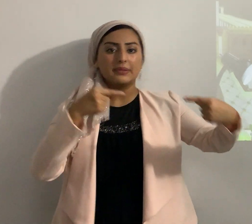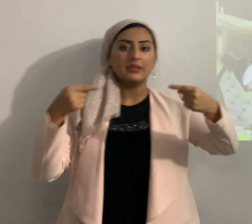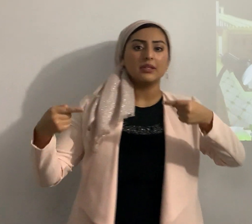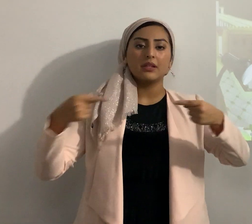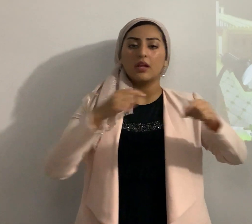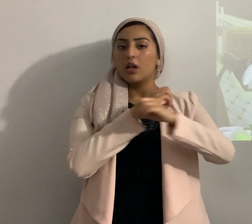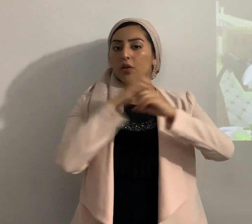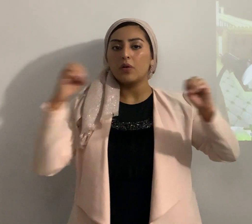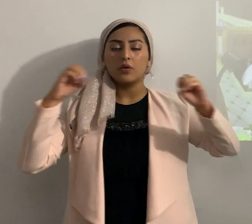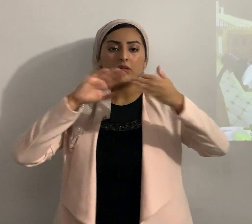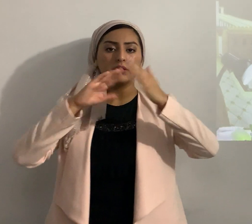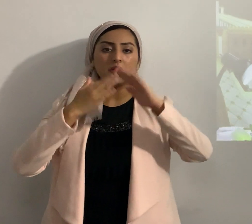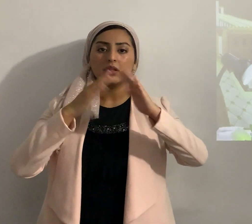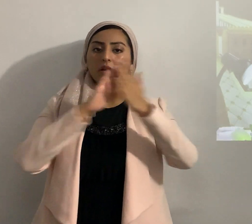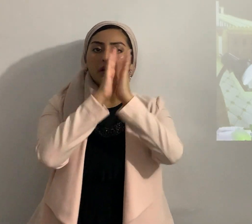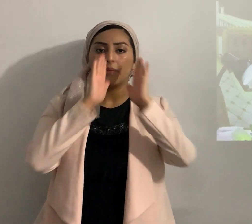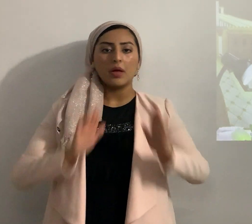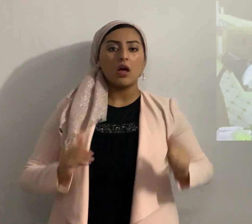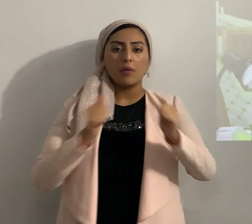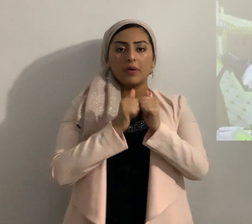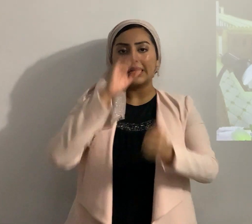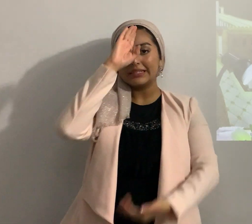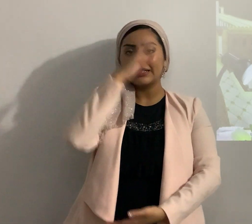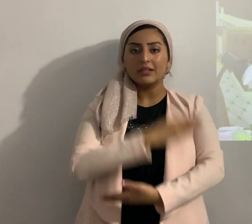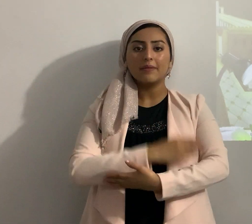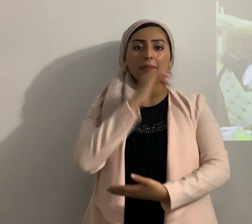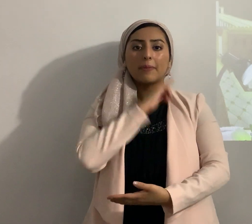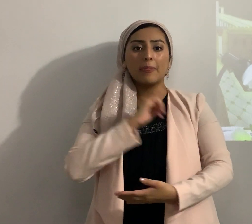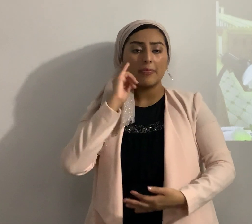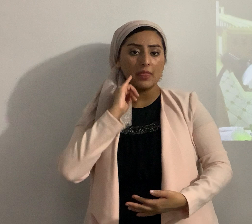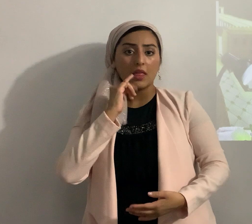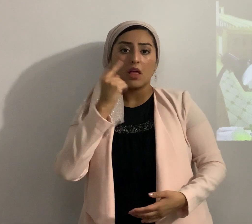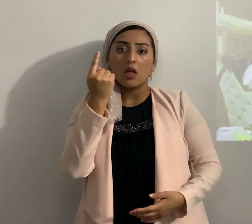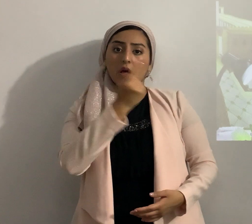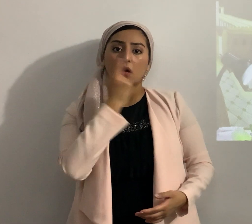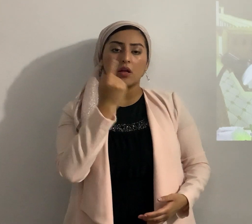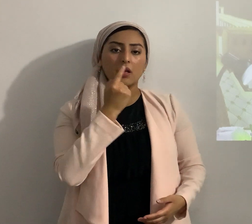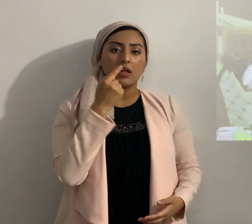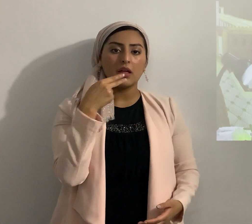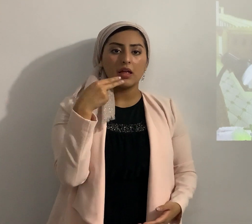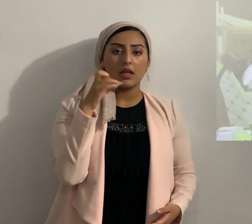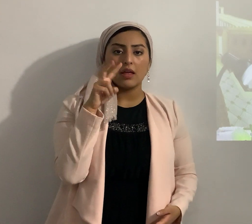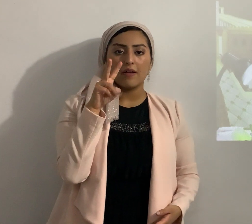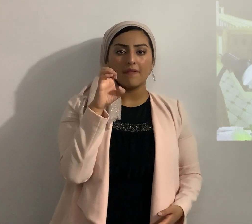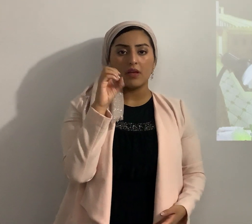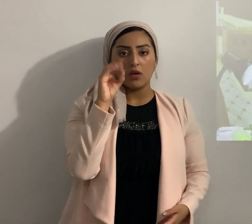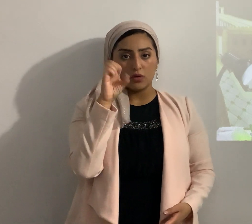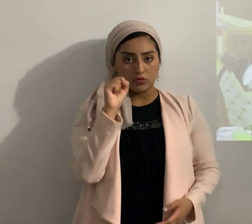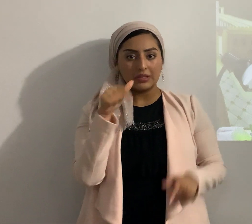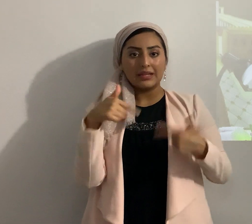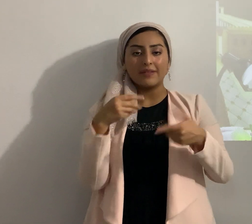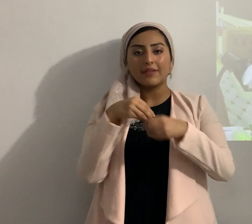ciudad que hiciese paz con los hijos de Israel salvo los hebeos que moraban en Gabaón ¿se acuerdan? todo